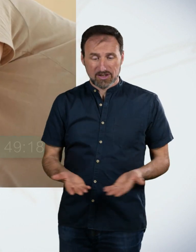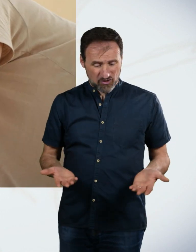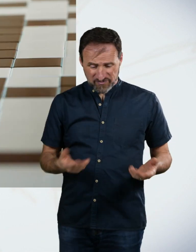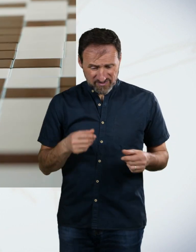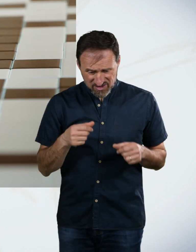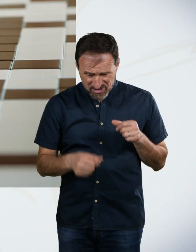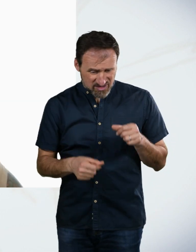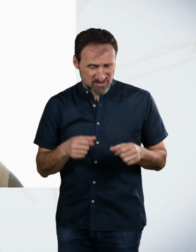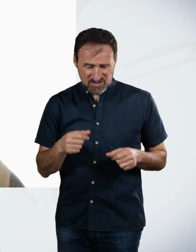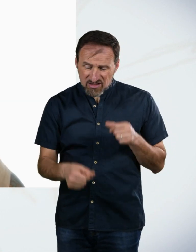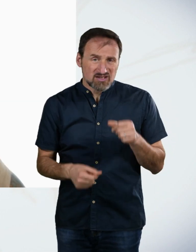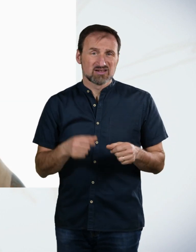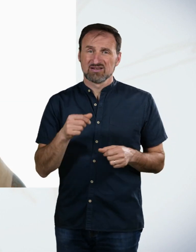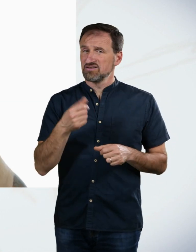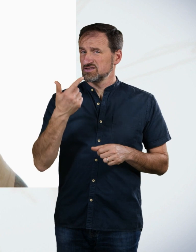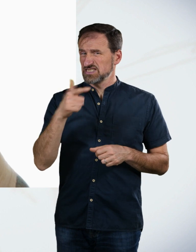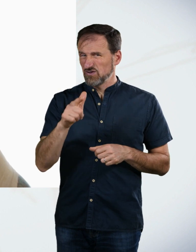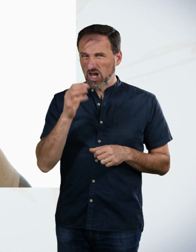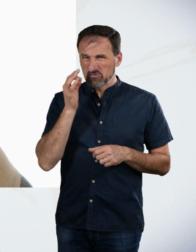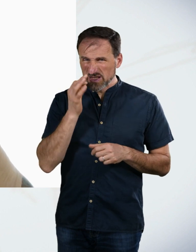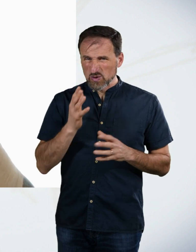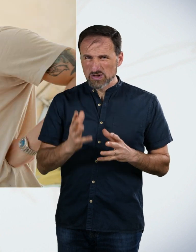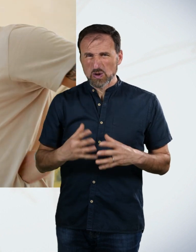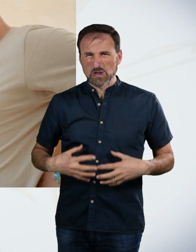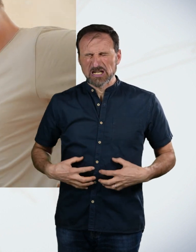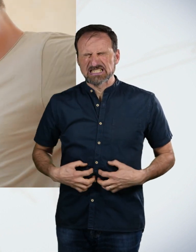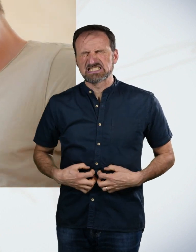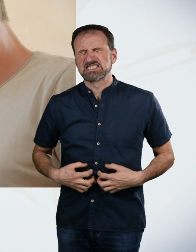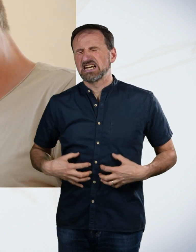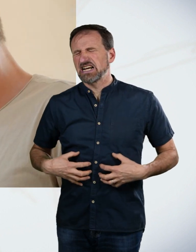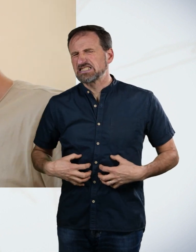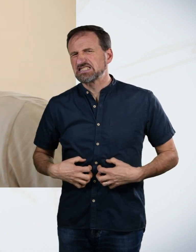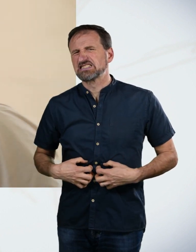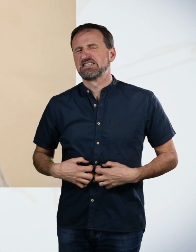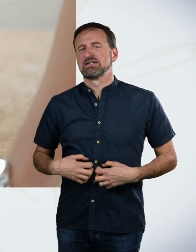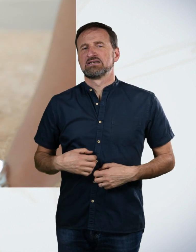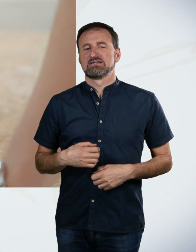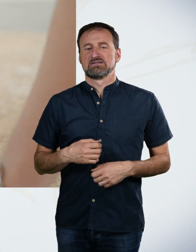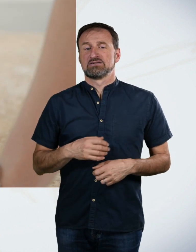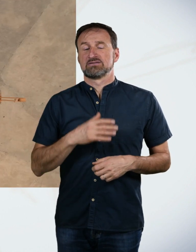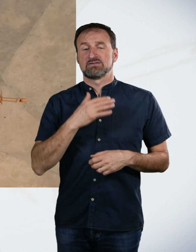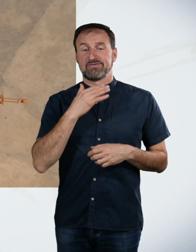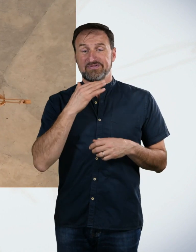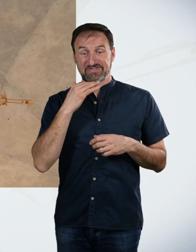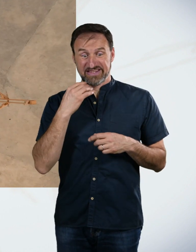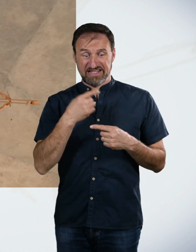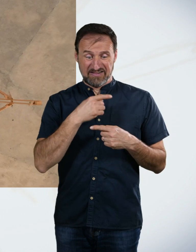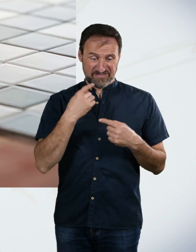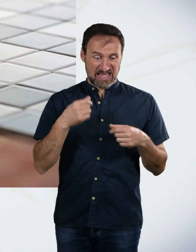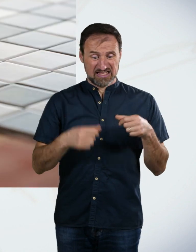Ungefähr nach zwölf Minuten ging es dann mit den wirklich schweren Magenkrämpfen los. Dann erstmal sehr viel weiß. Ich habe dann weitergebaut und es ging tatsächlich